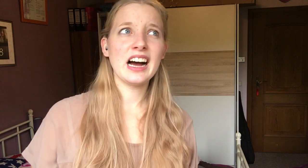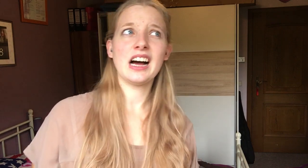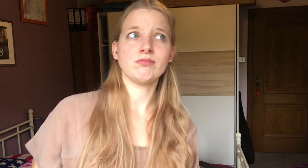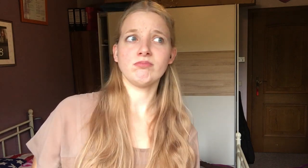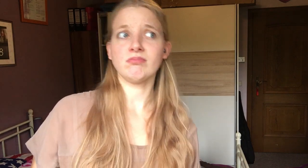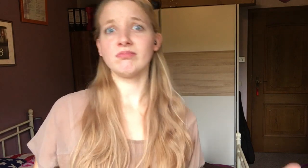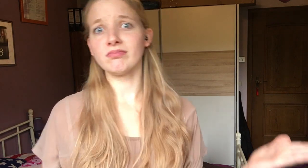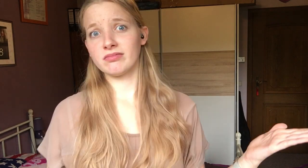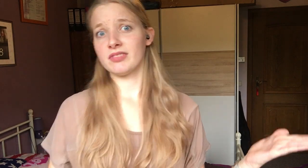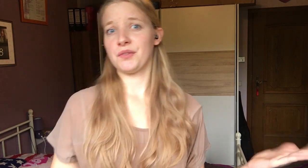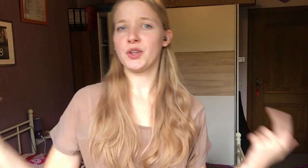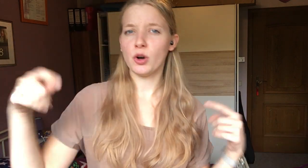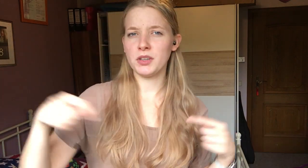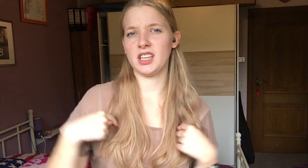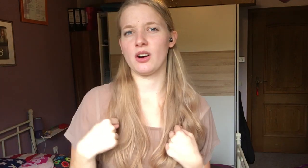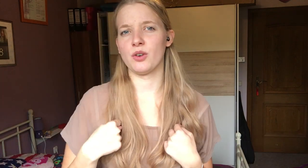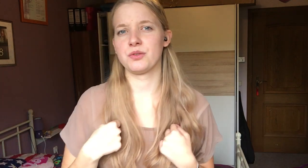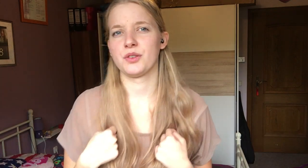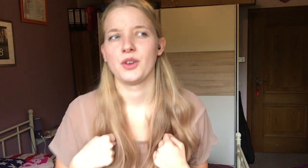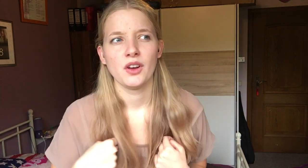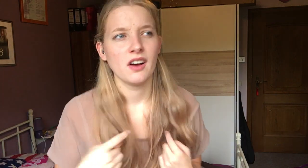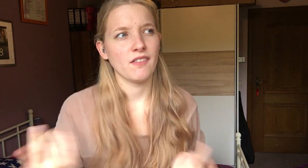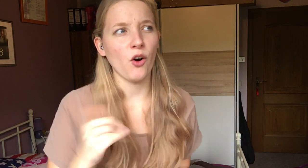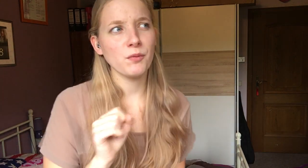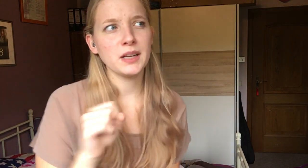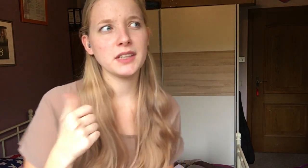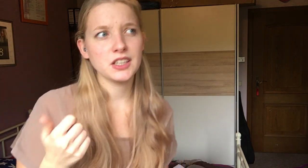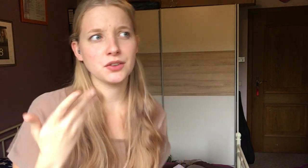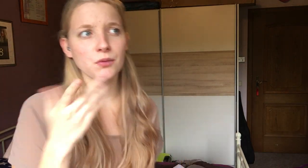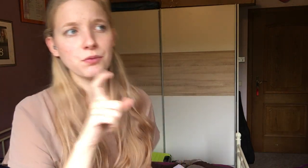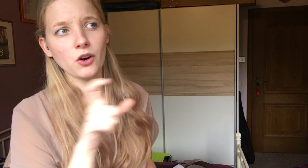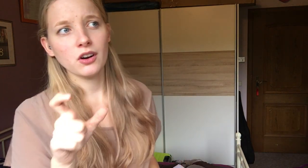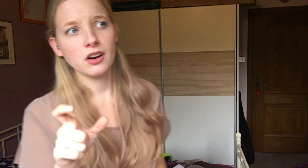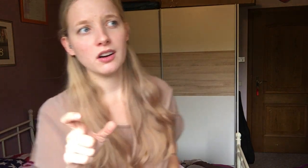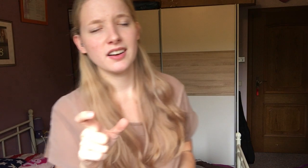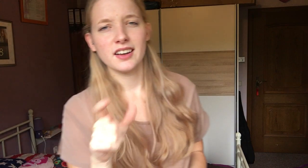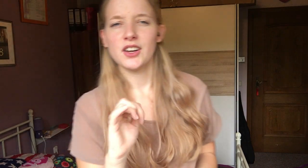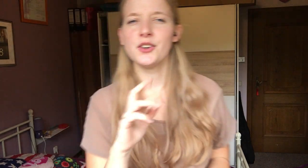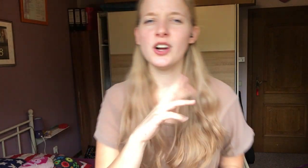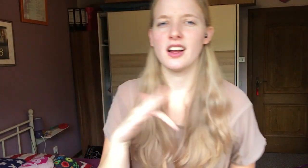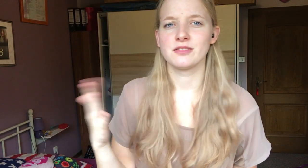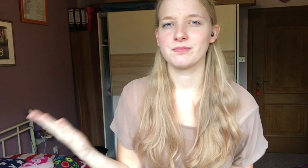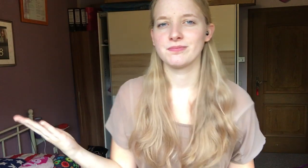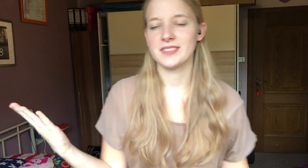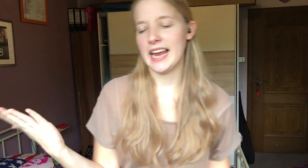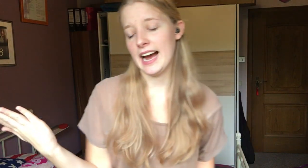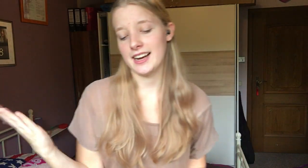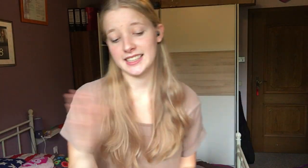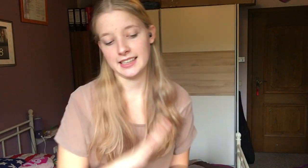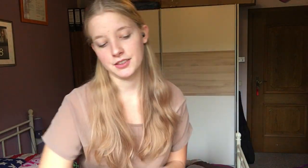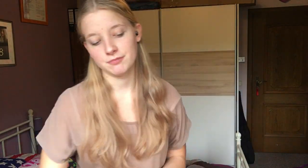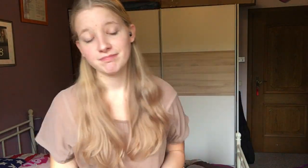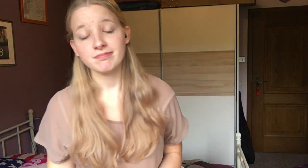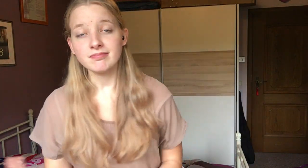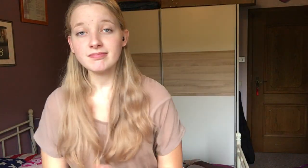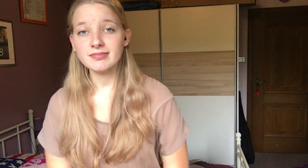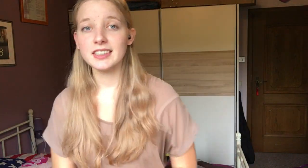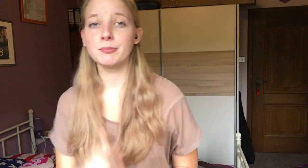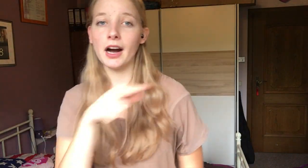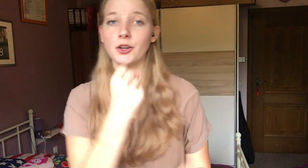Ja, wie komme ich darauf? Warum lebe ich fünf Wochen in Irland? Ja, ganz einfach. Ich mache